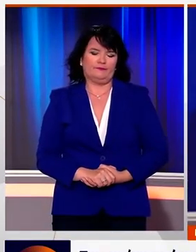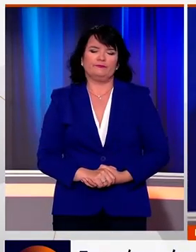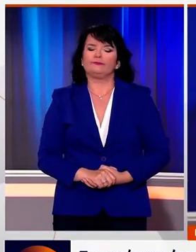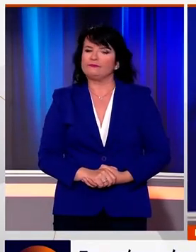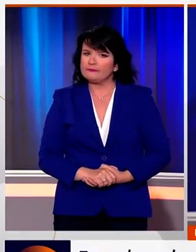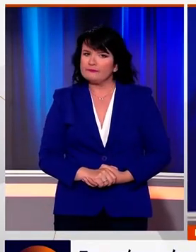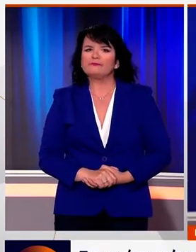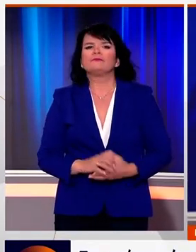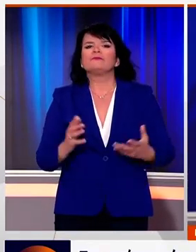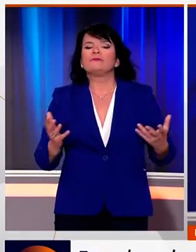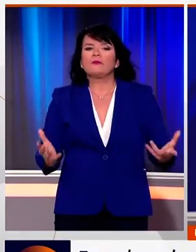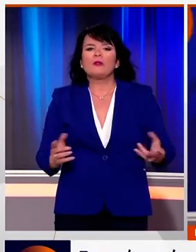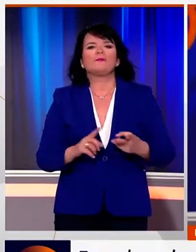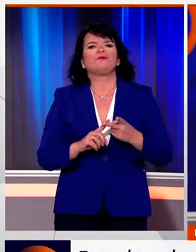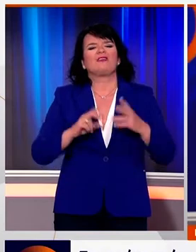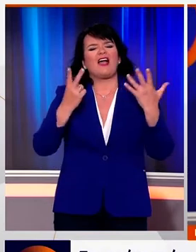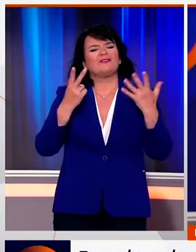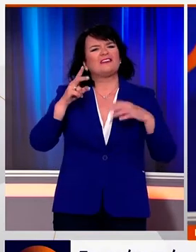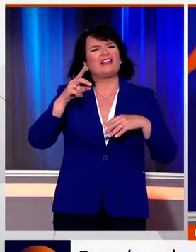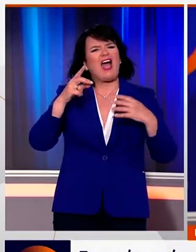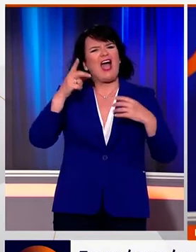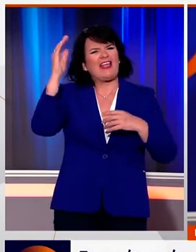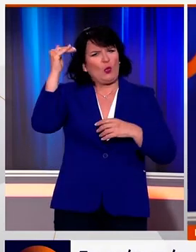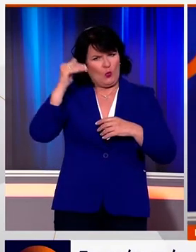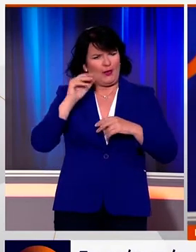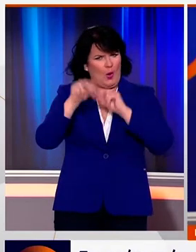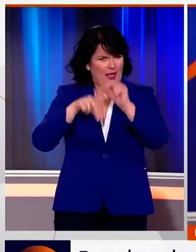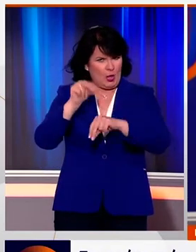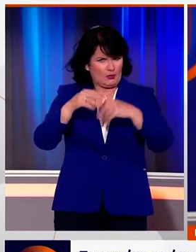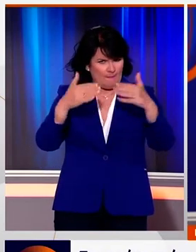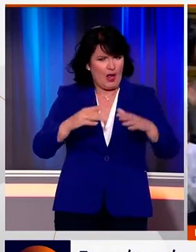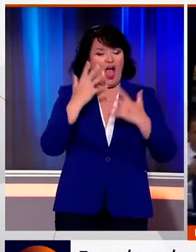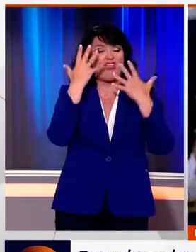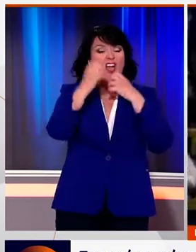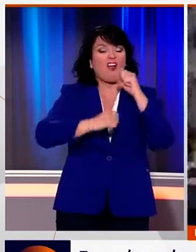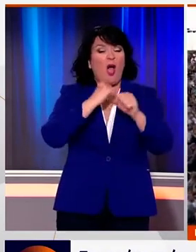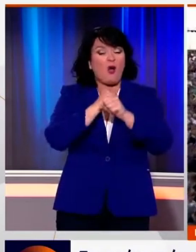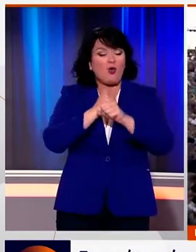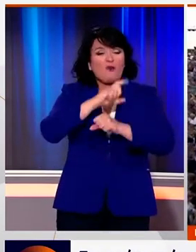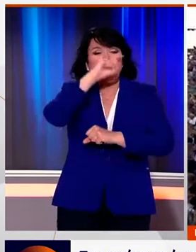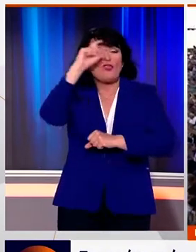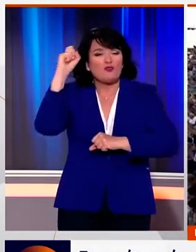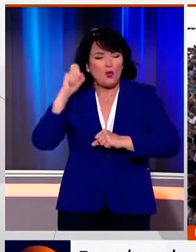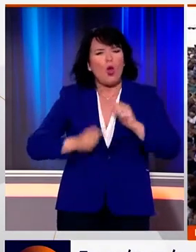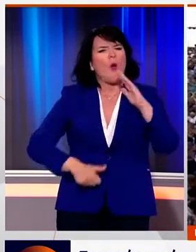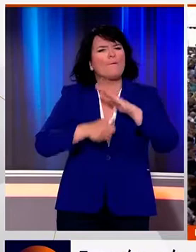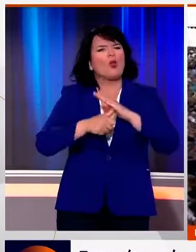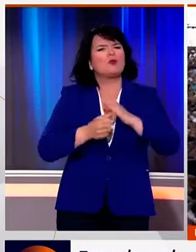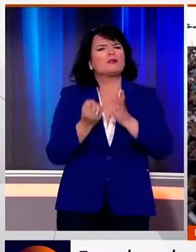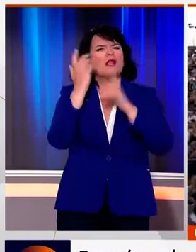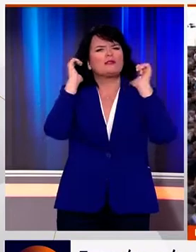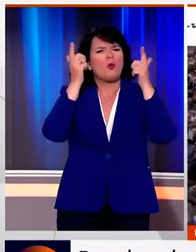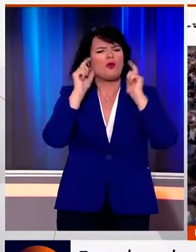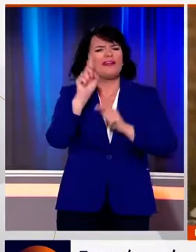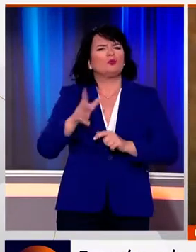Την εκτίμηση ότι μετά την 7η Ιουλίου θα κλείσει ένας κύκλος δεκαετούς Οδύσσιας εξέφρασε ο πρόεδρος της Νέας Δημοκρατίας